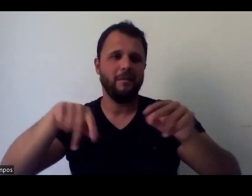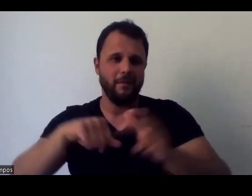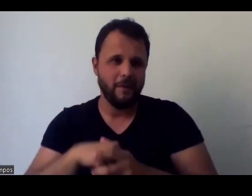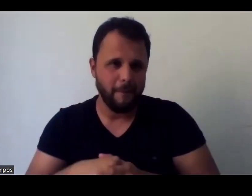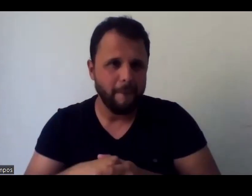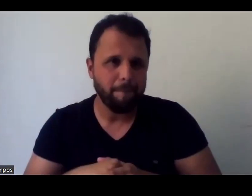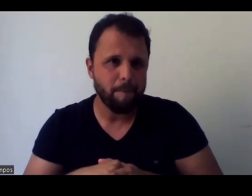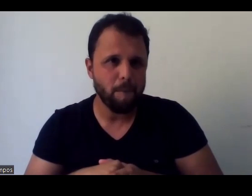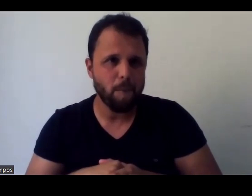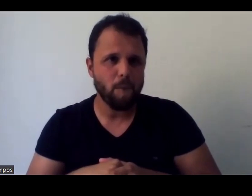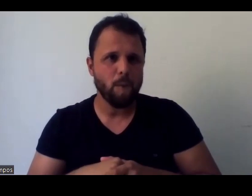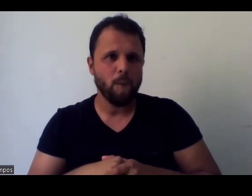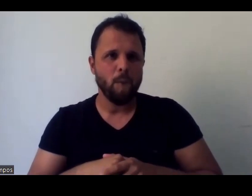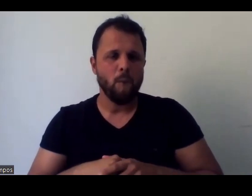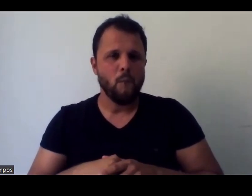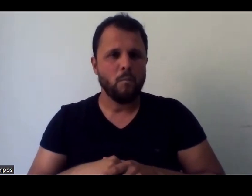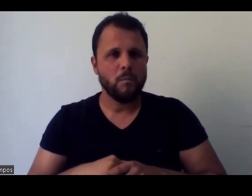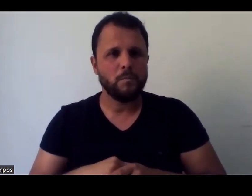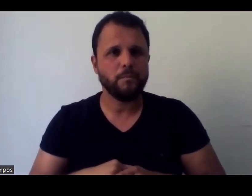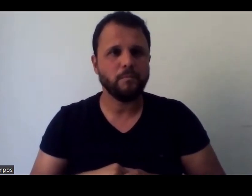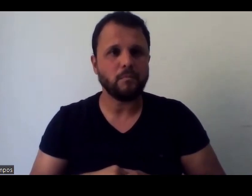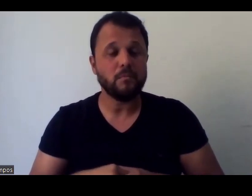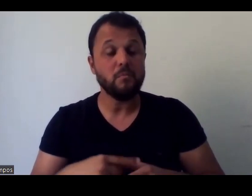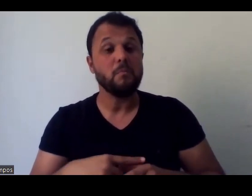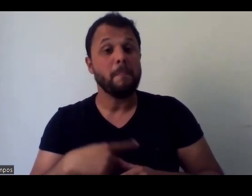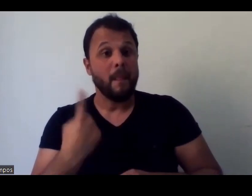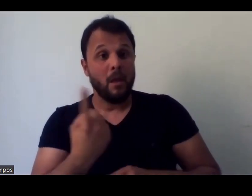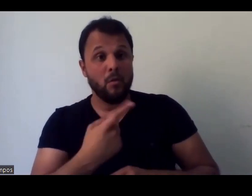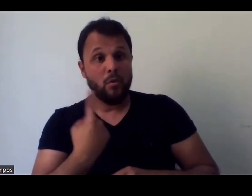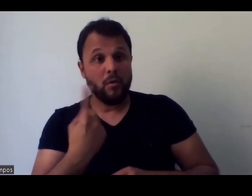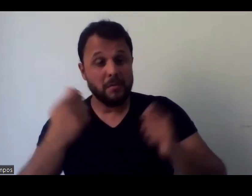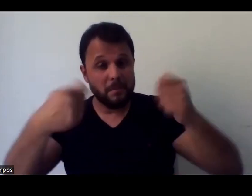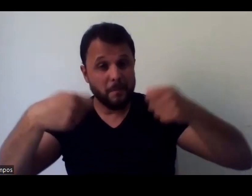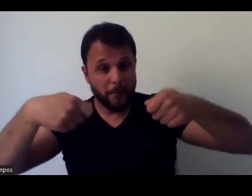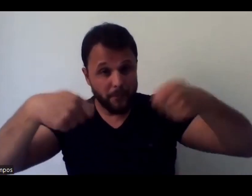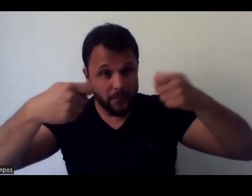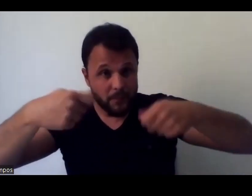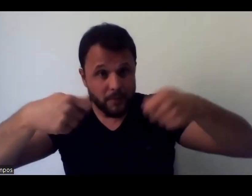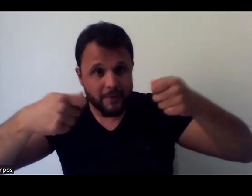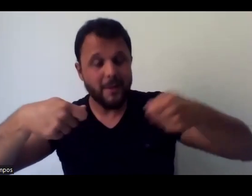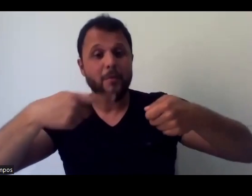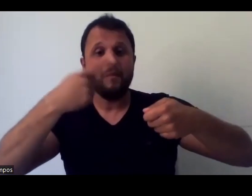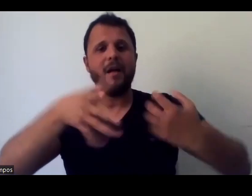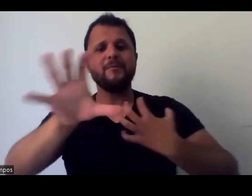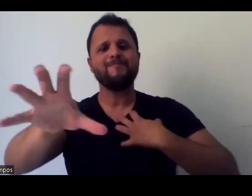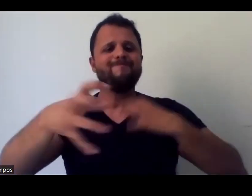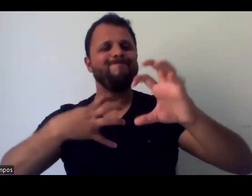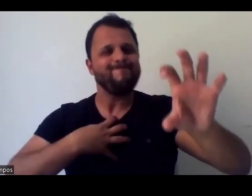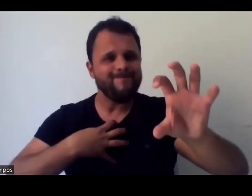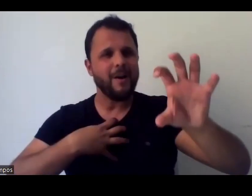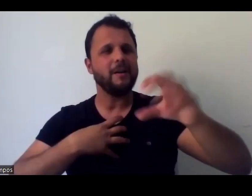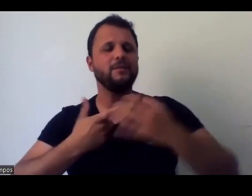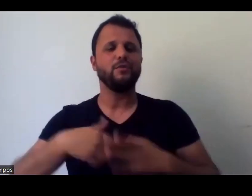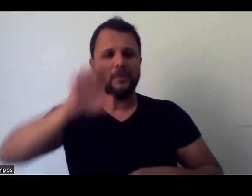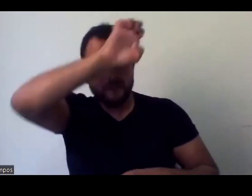olhar que é uma necessidade de falar, de empatia, né, de uma